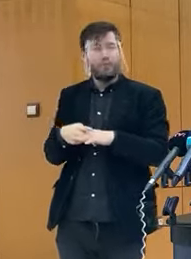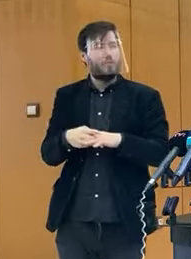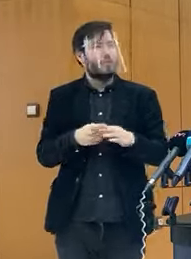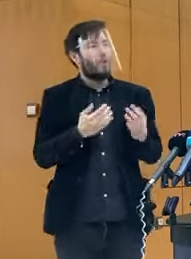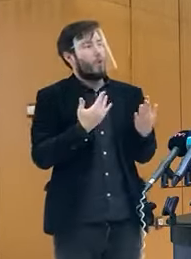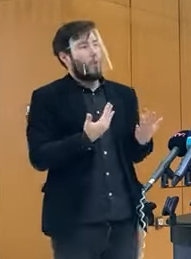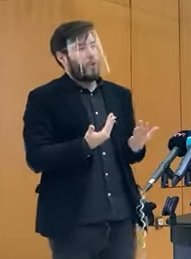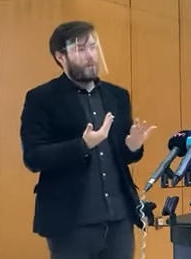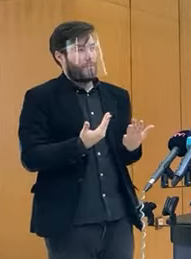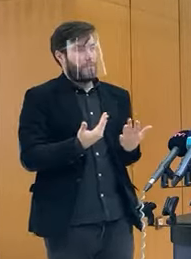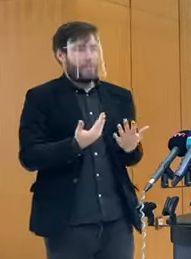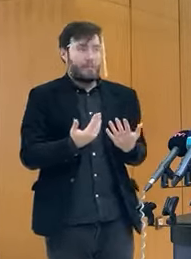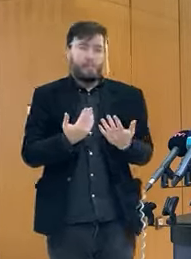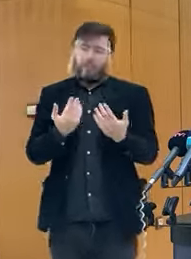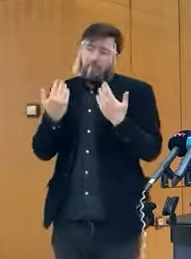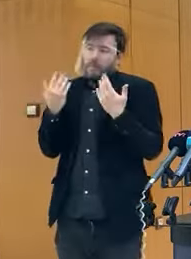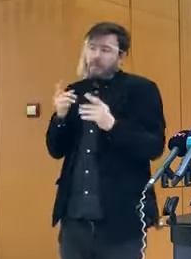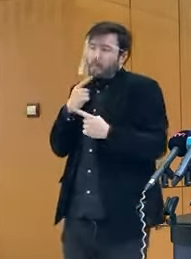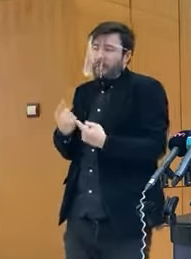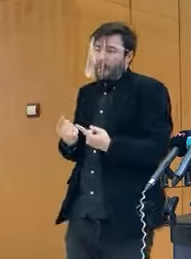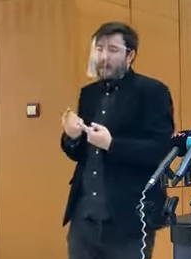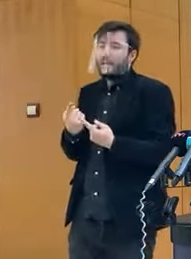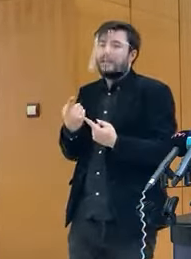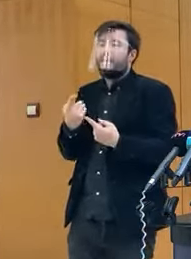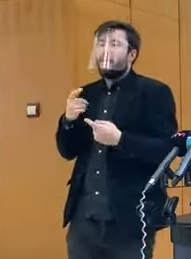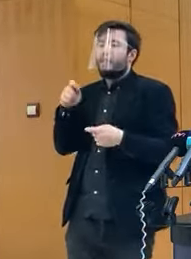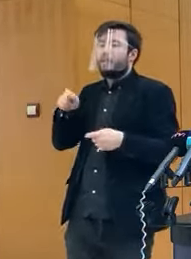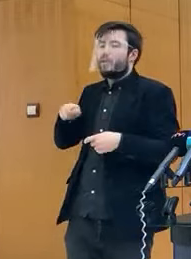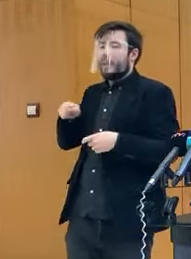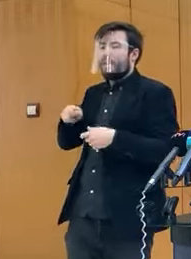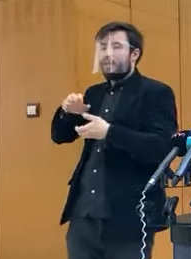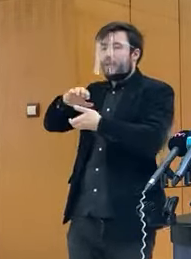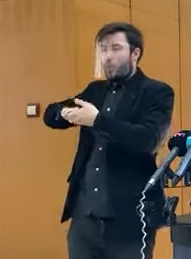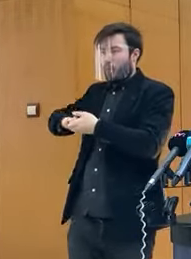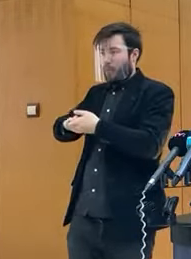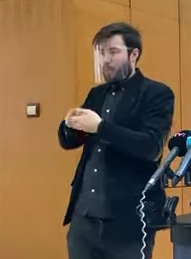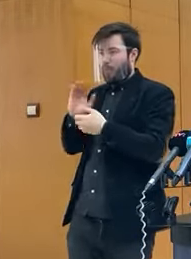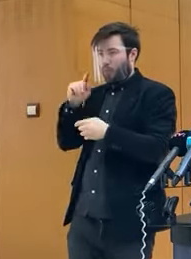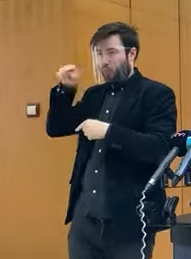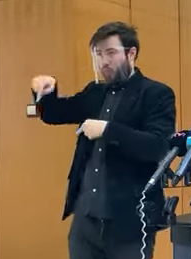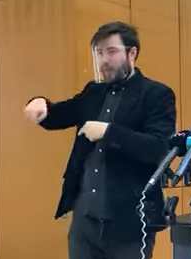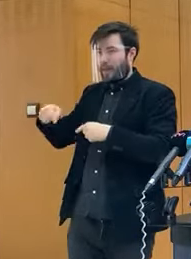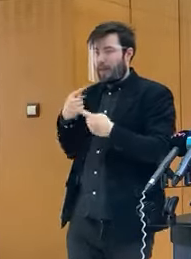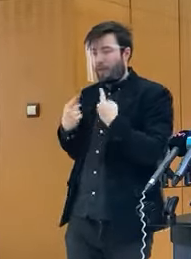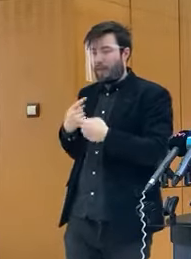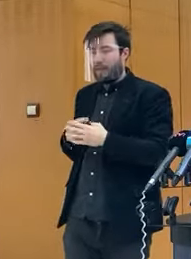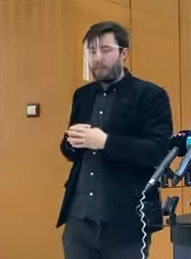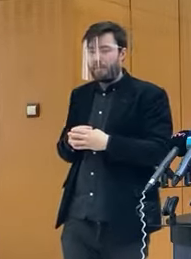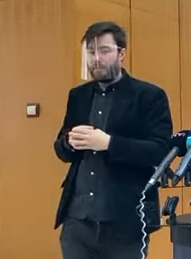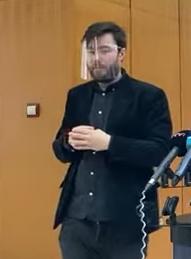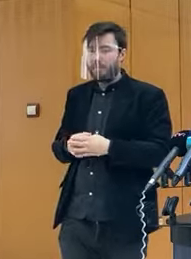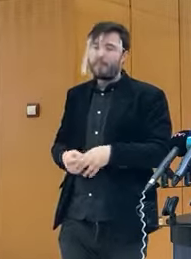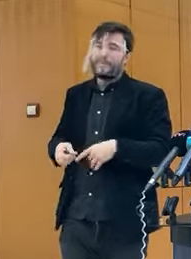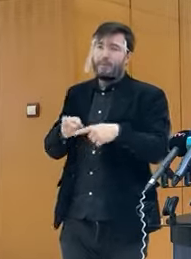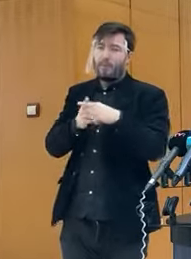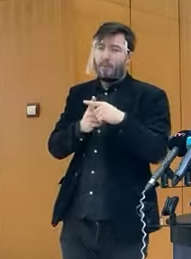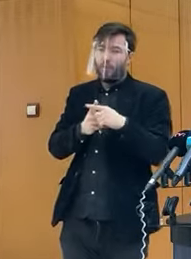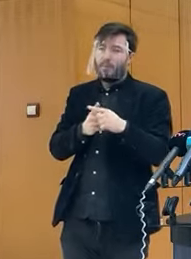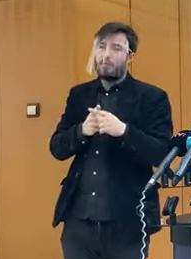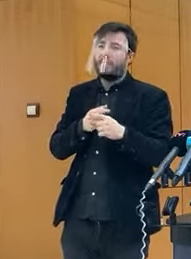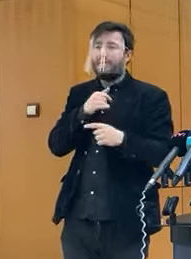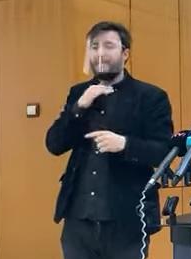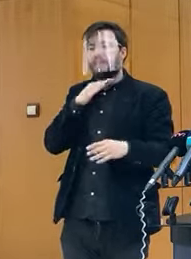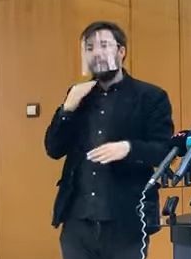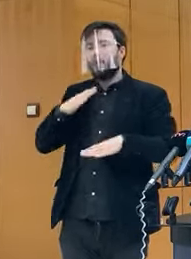To vám teraz neviem povedať, preto budeme mať poslanecký klub. A zároveň teda je, myslím si, že veľmi